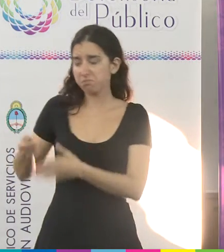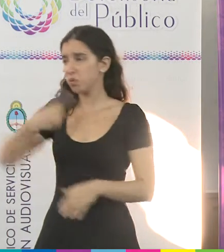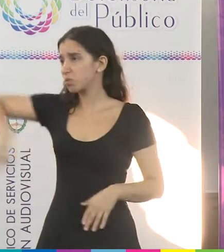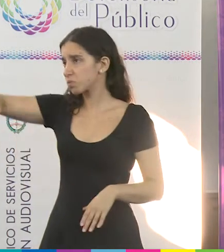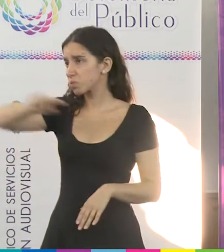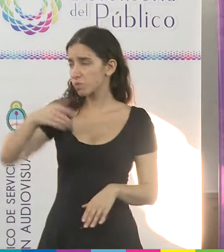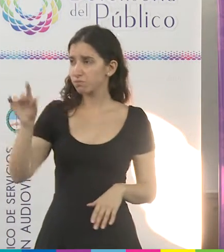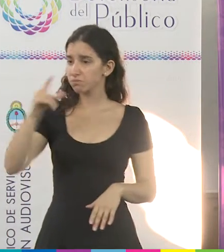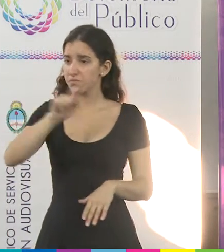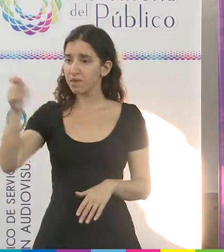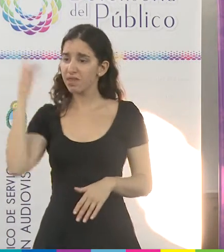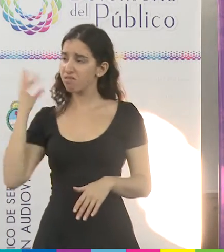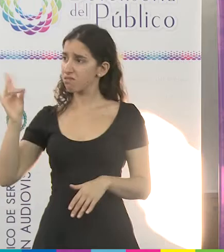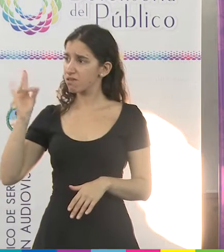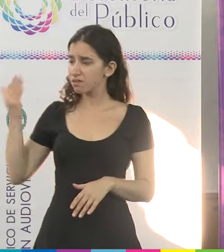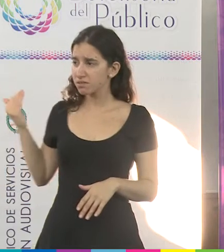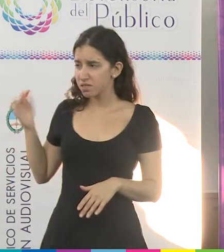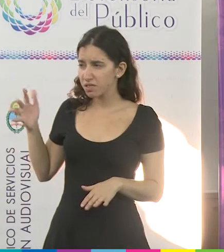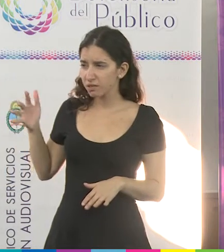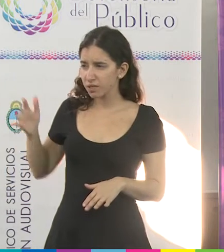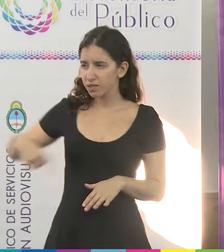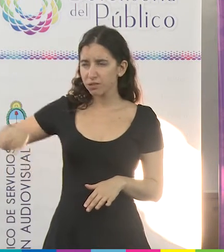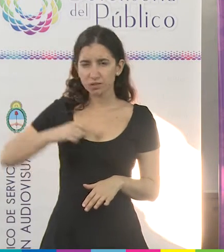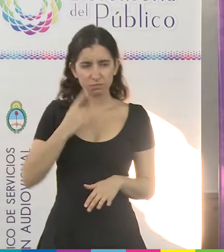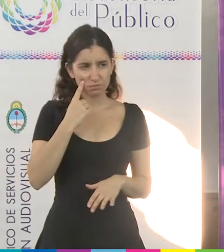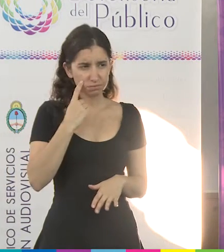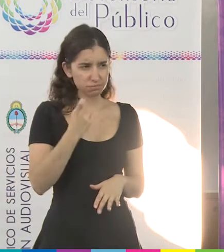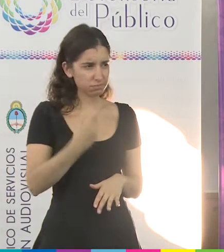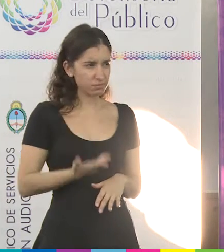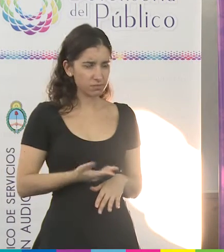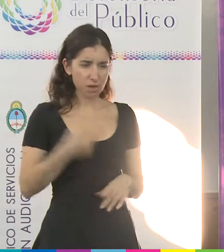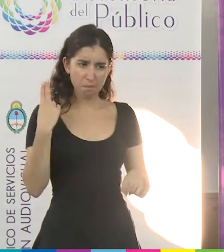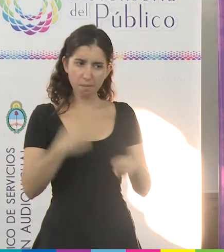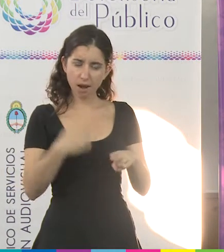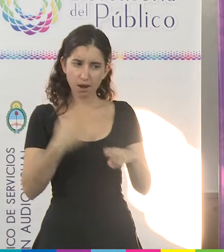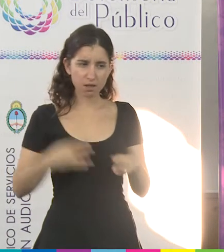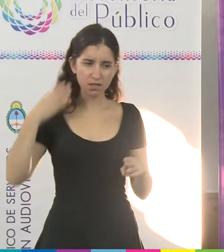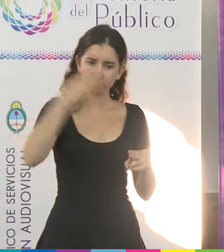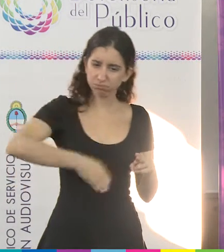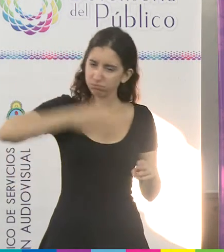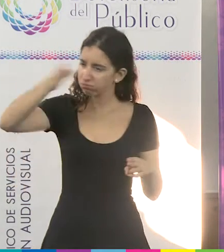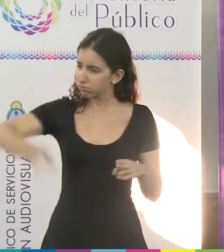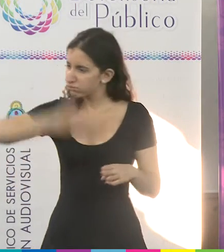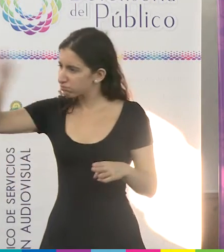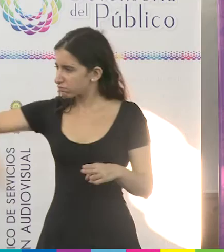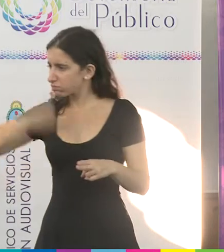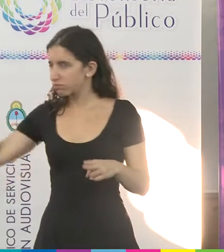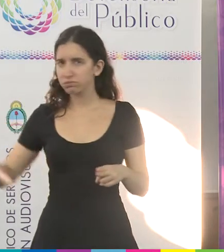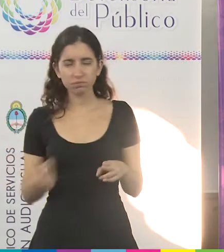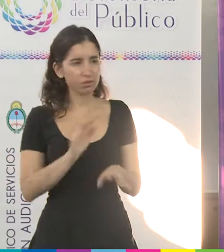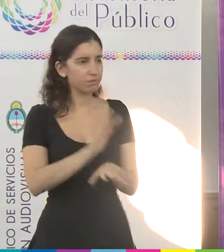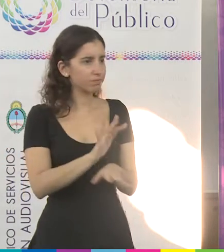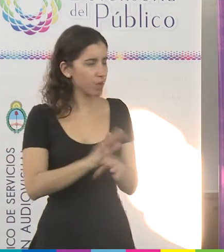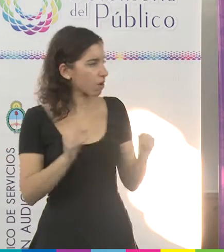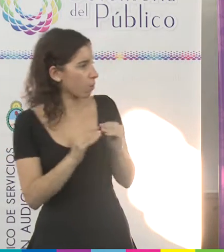pasado comenzamos a concurrir a las plazas en busca de alguna contención entre